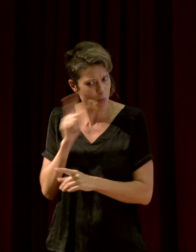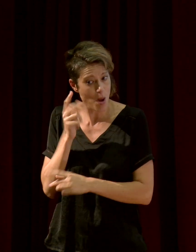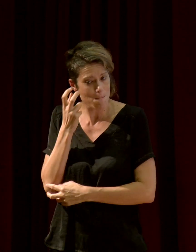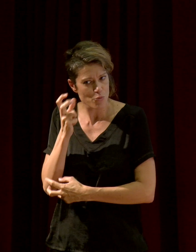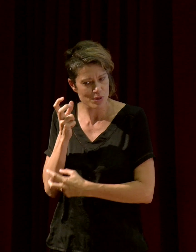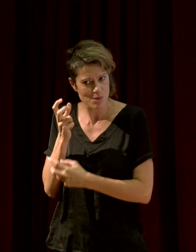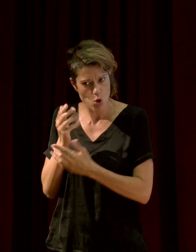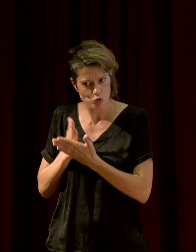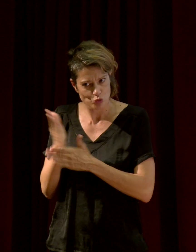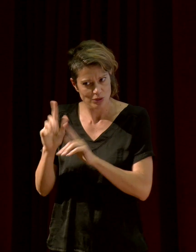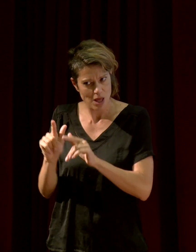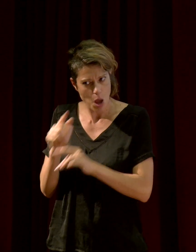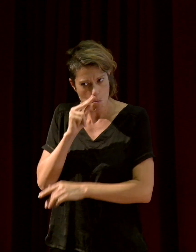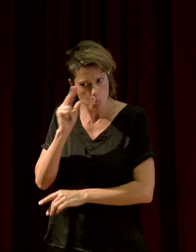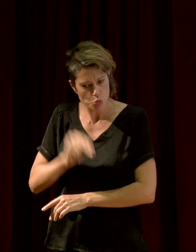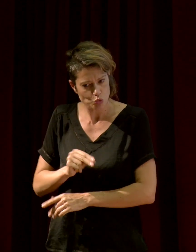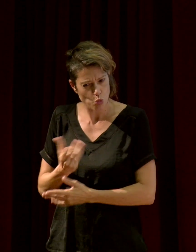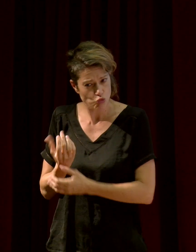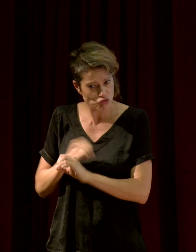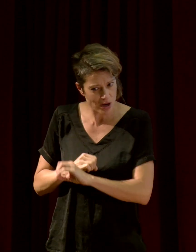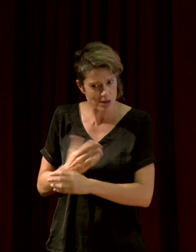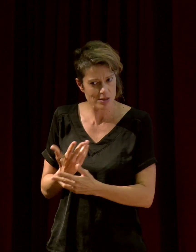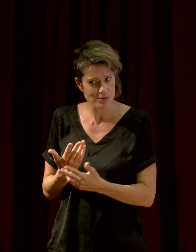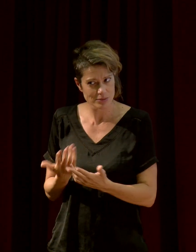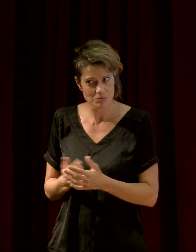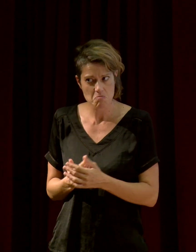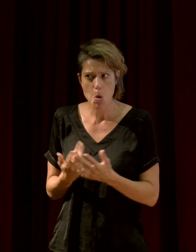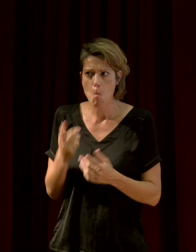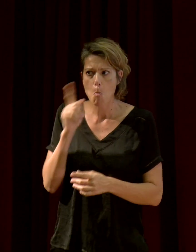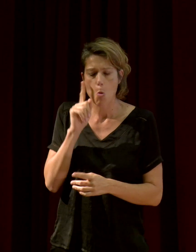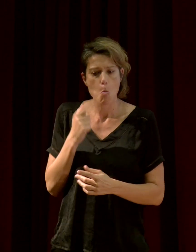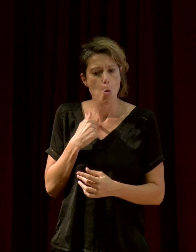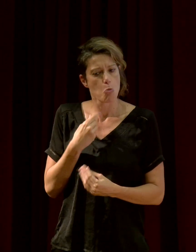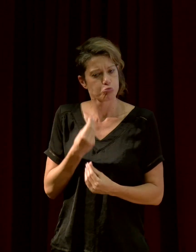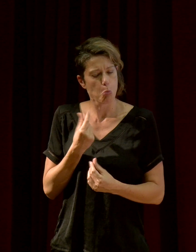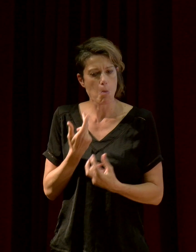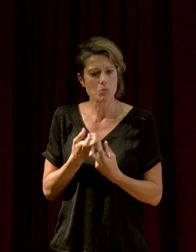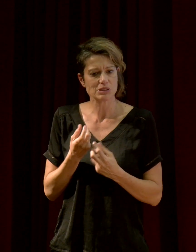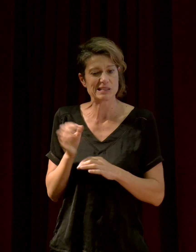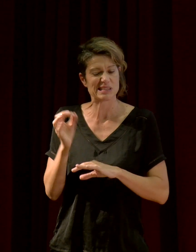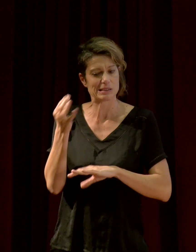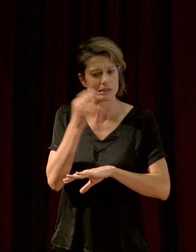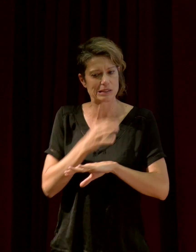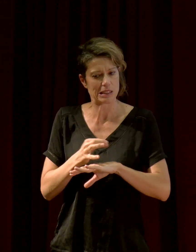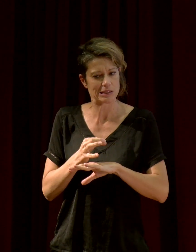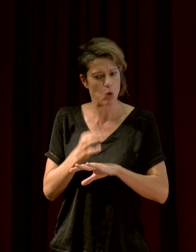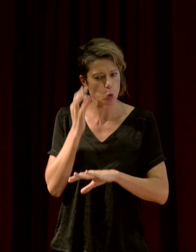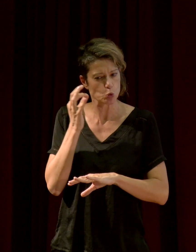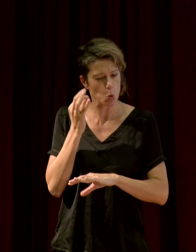du fait de gêner ? Or, j'ai l'impression aussi que certains insectes ont des sons très, très stridents